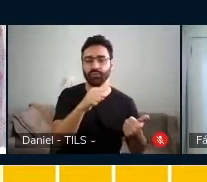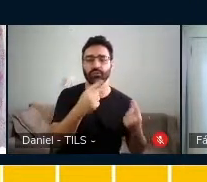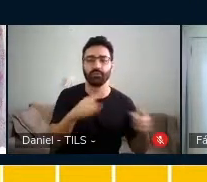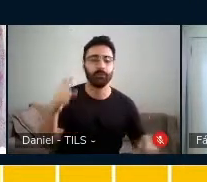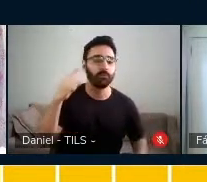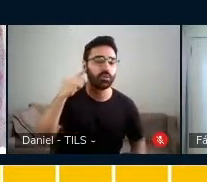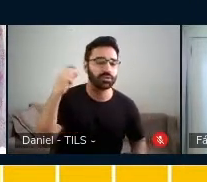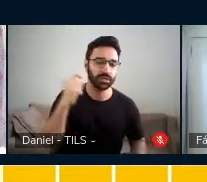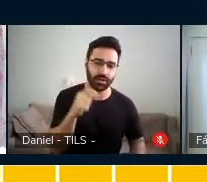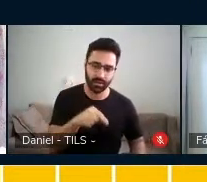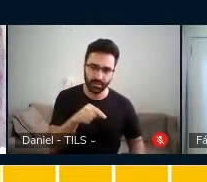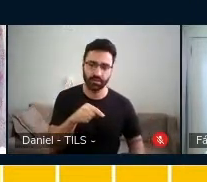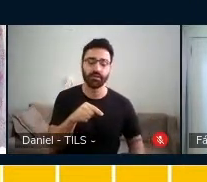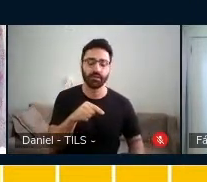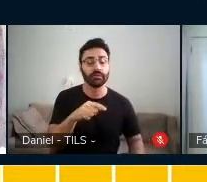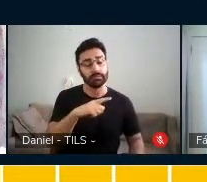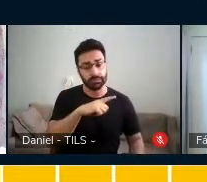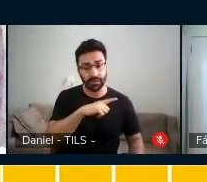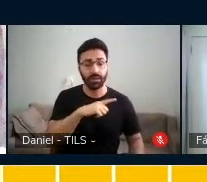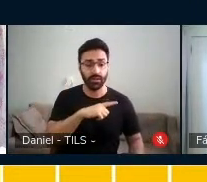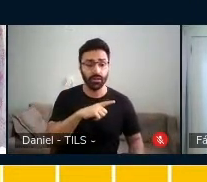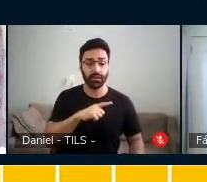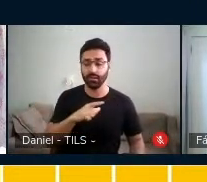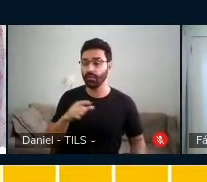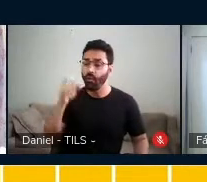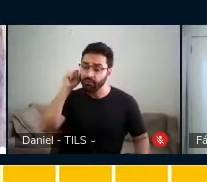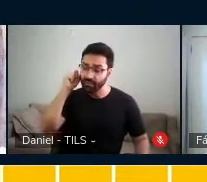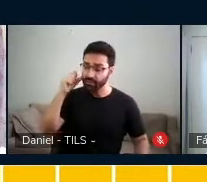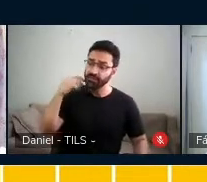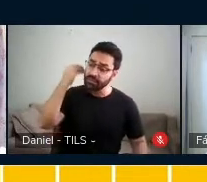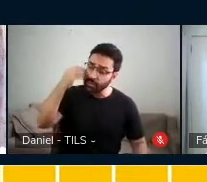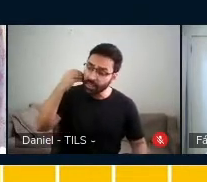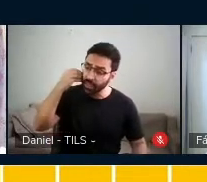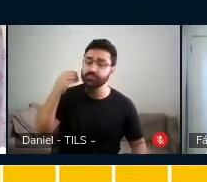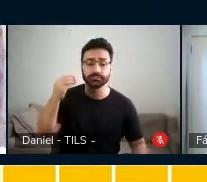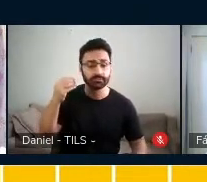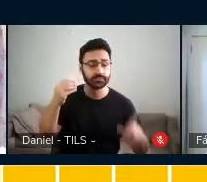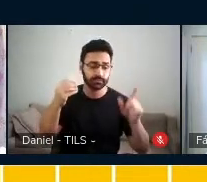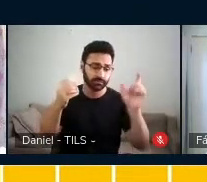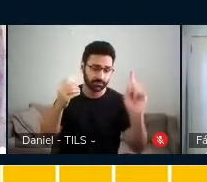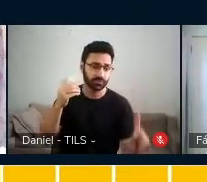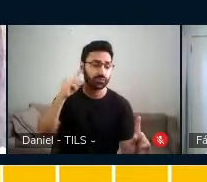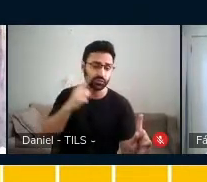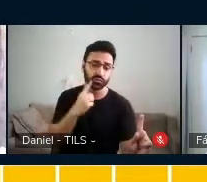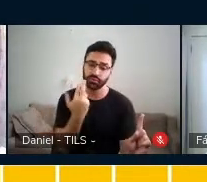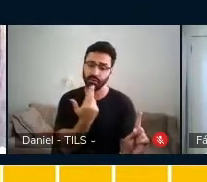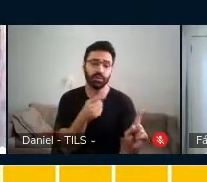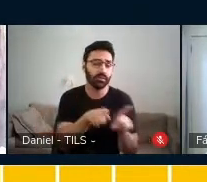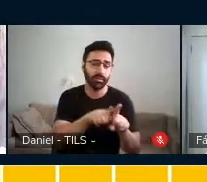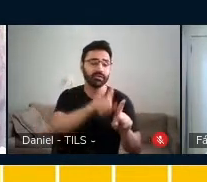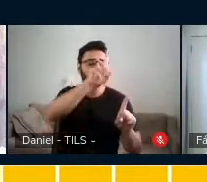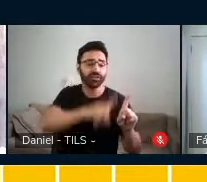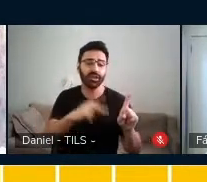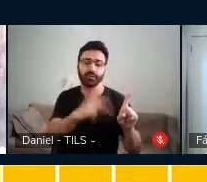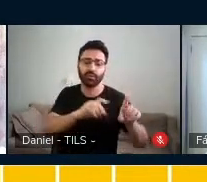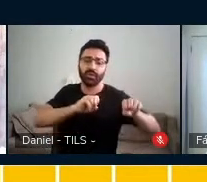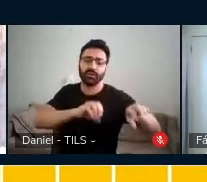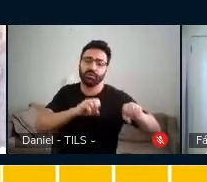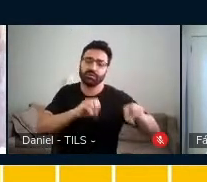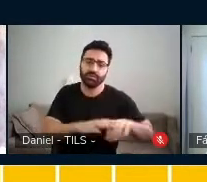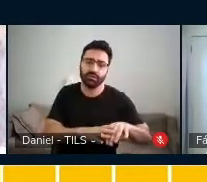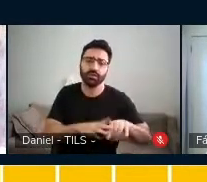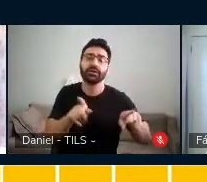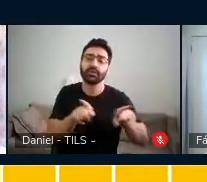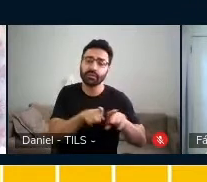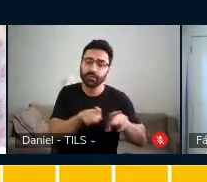que são ofertadas a todas as pessoas não surdas como possibilidade e como direito à educação, bem como pleno